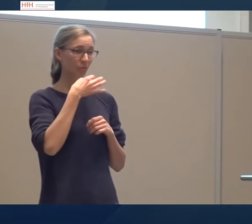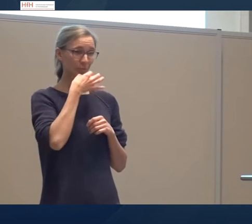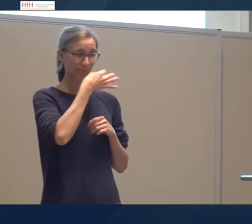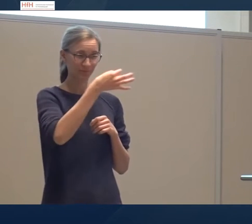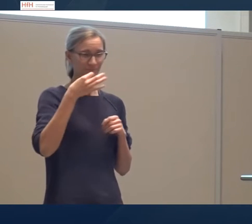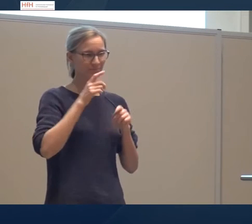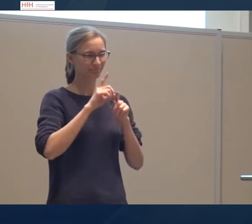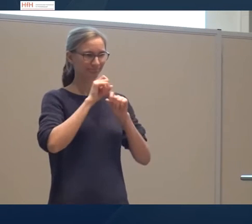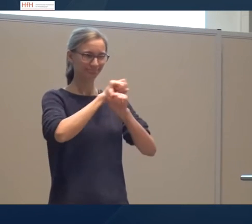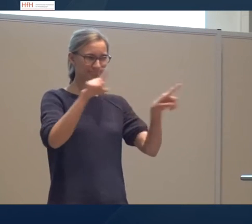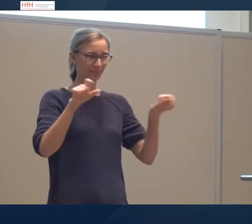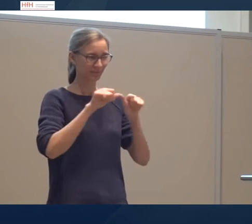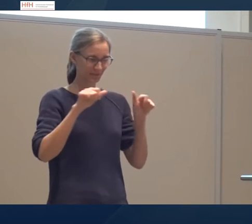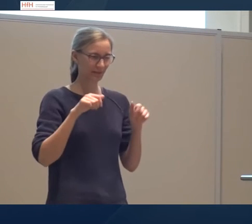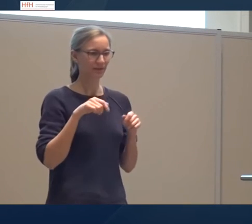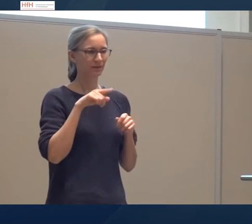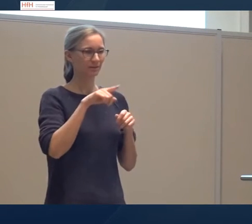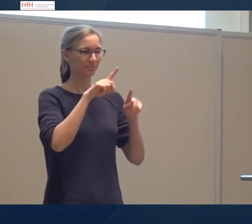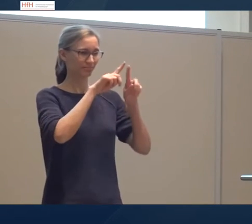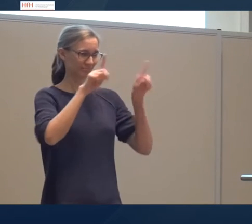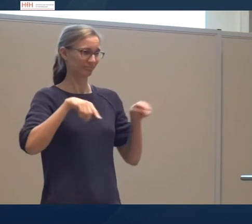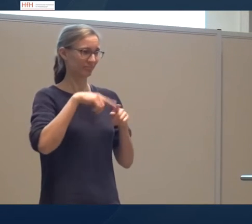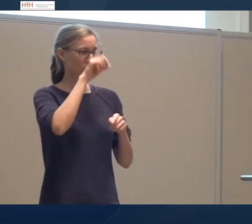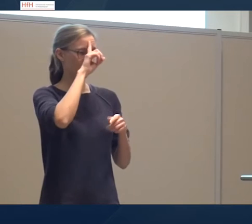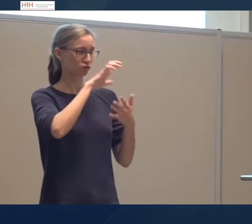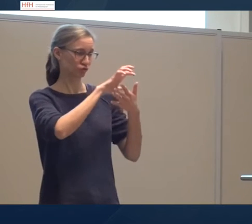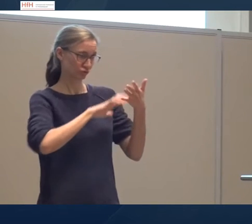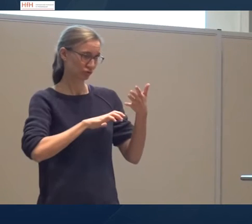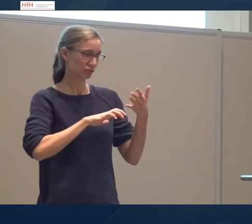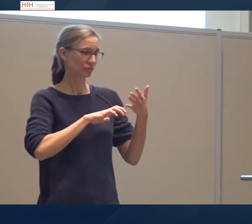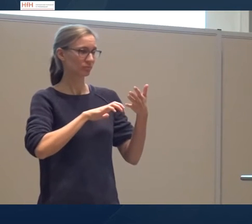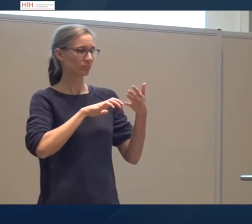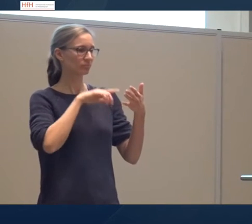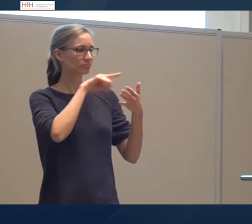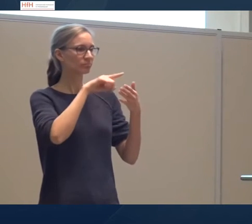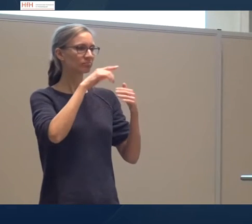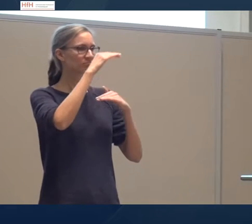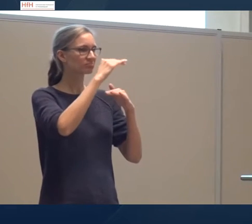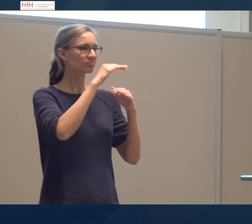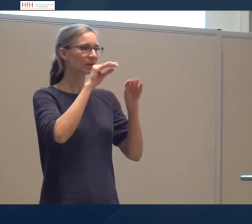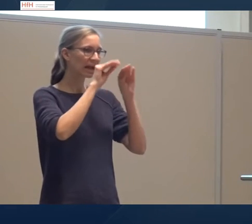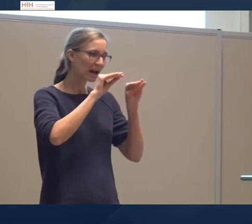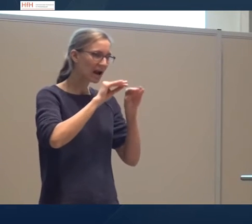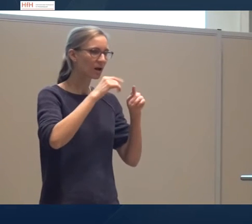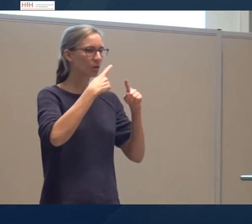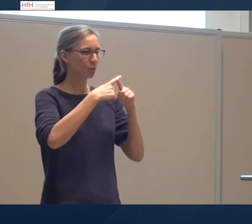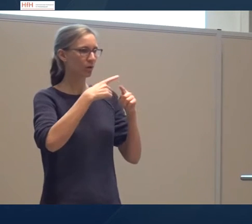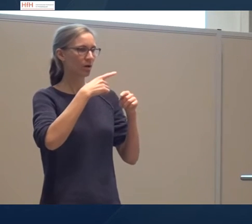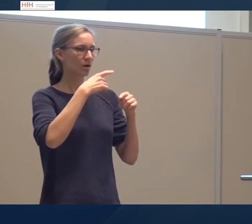Die Umfrage haben wir verschickt mittels einem Brief, also schriftlich auf